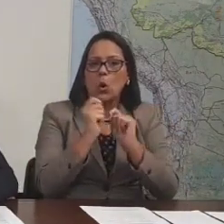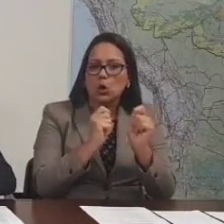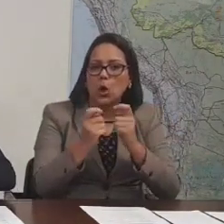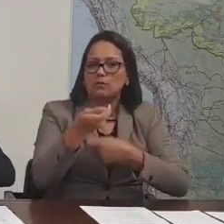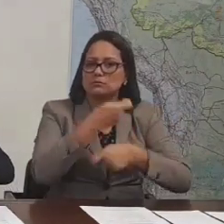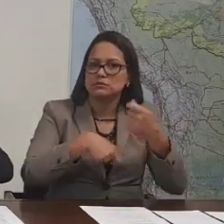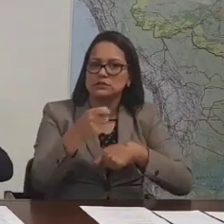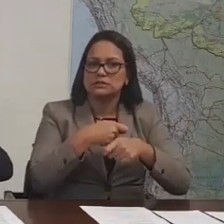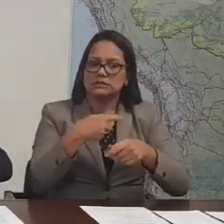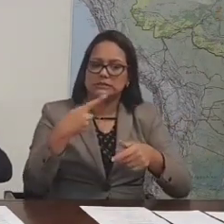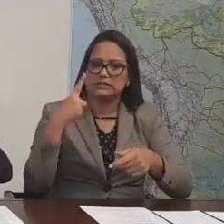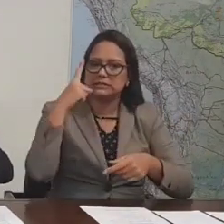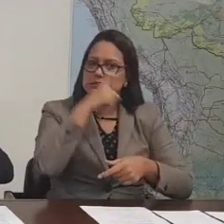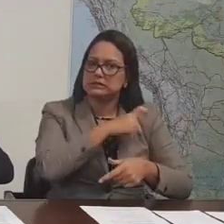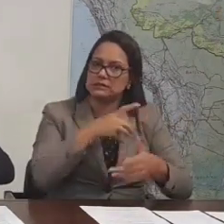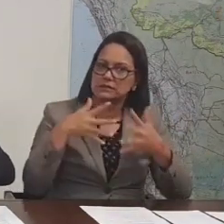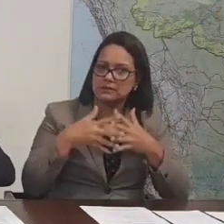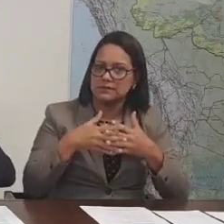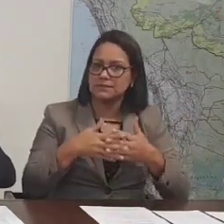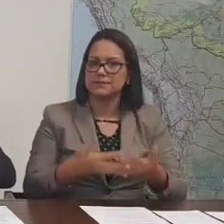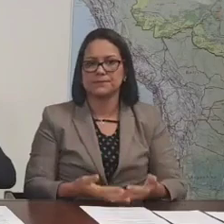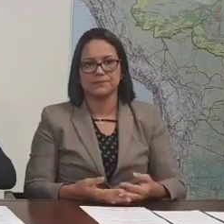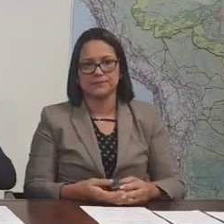complicada, que nós só podemos